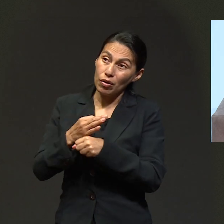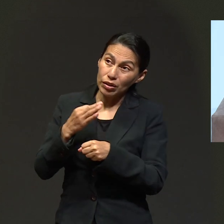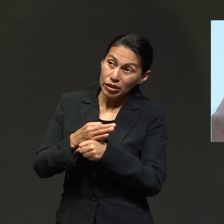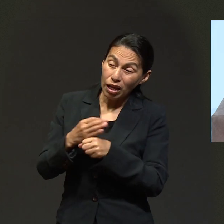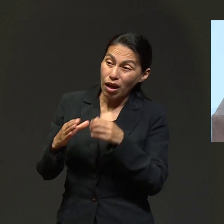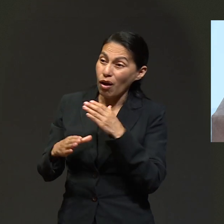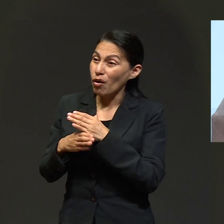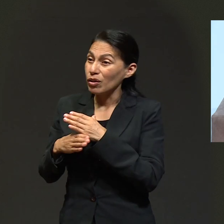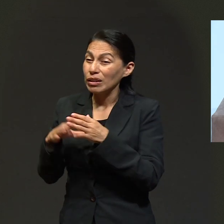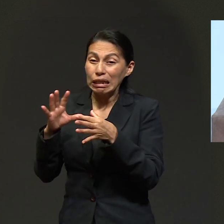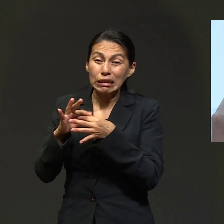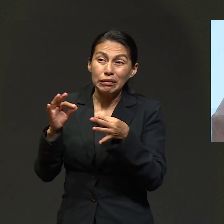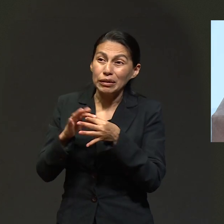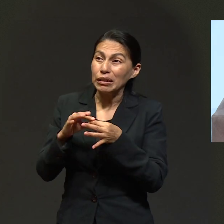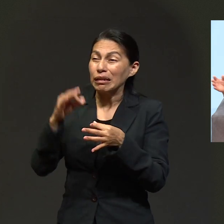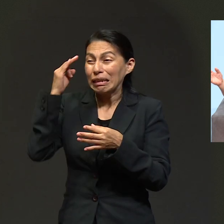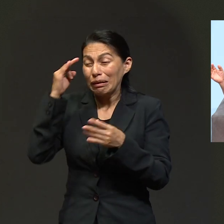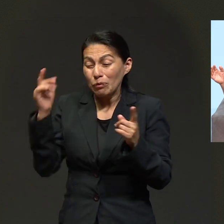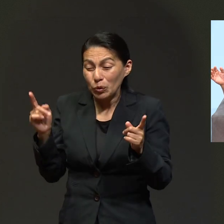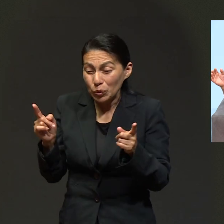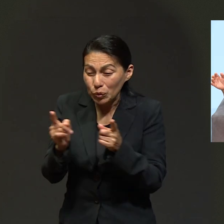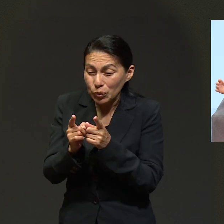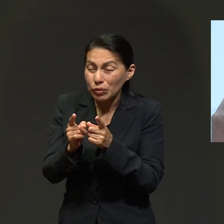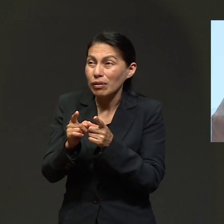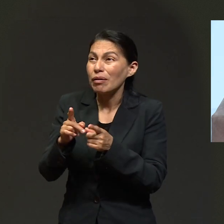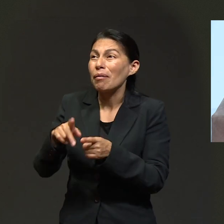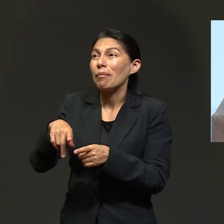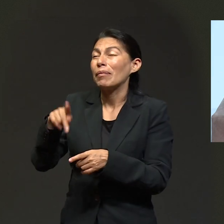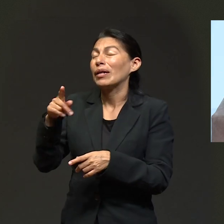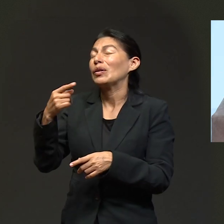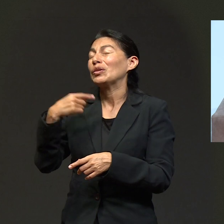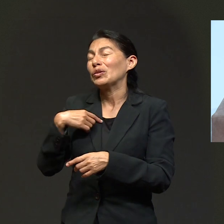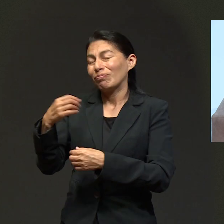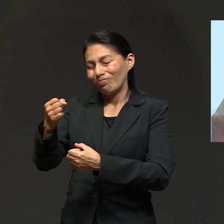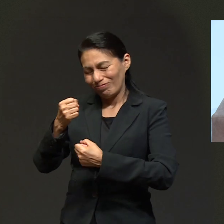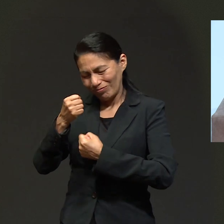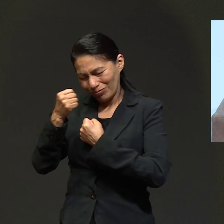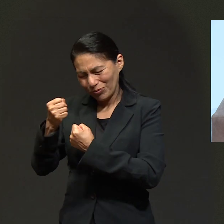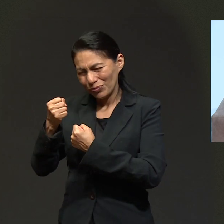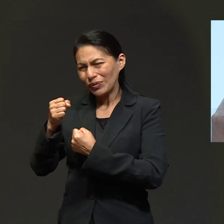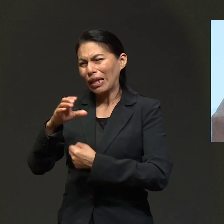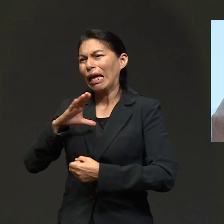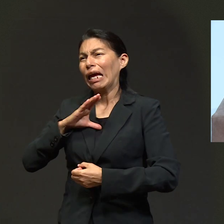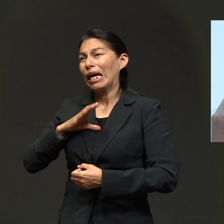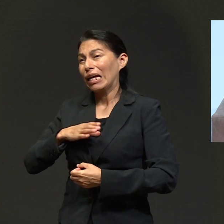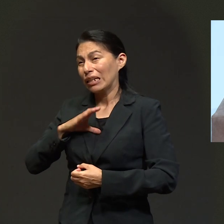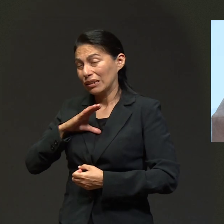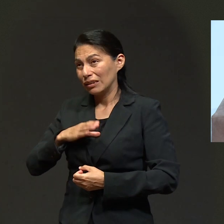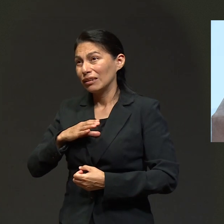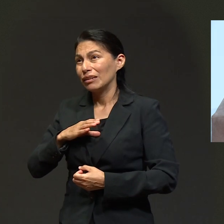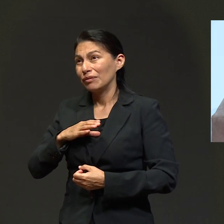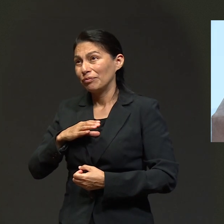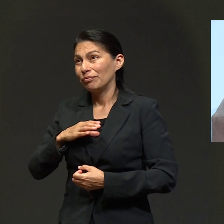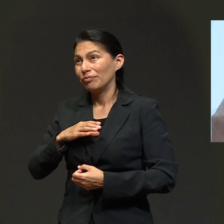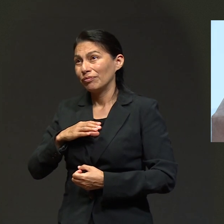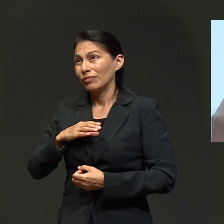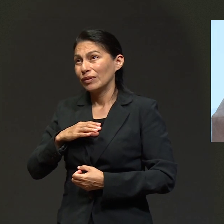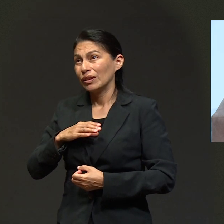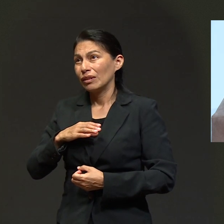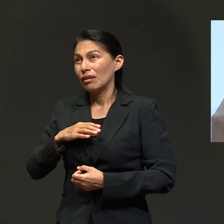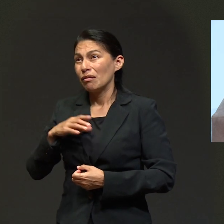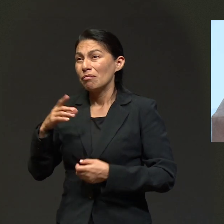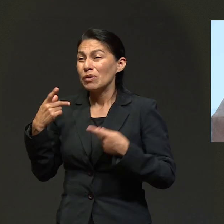sí hay muchas cosas que ahorita no se pueden describir porque el tiempo es corto. Pero yo sé que el cáncer,